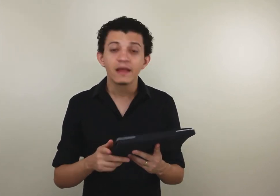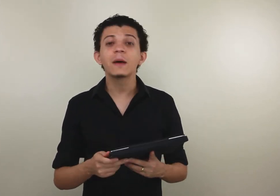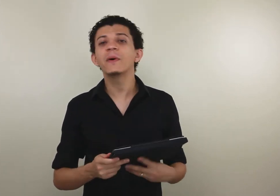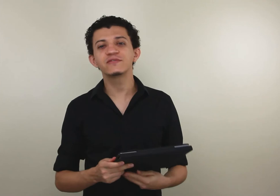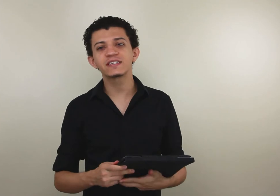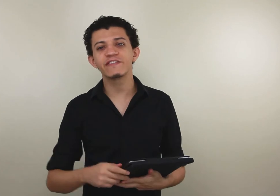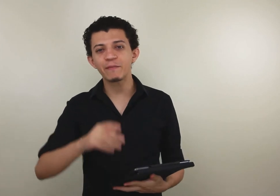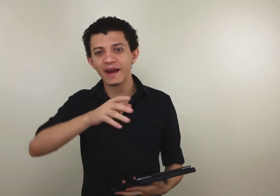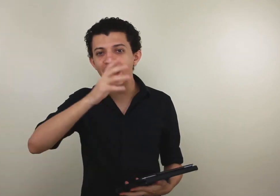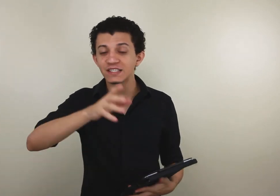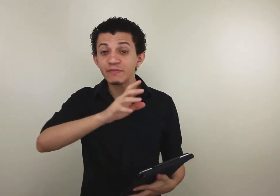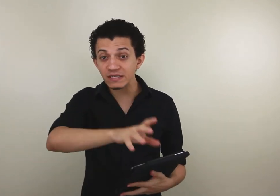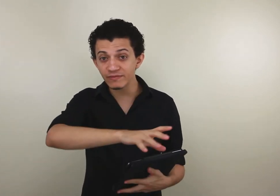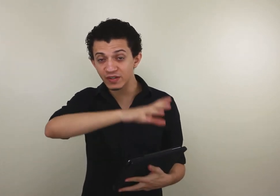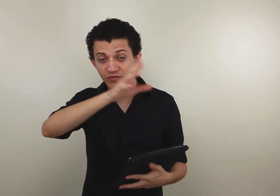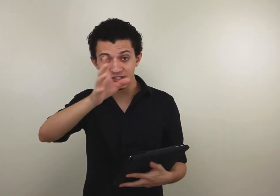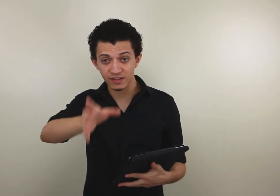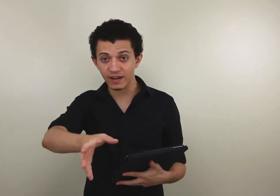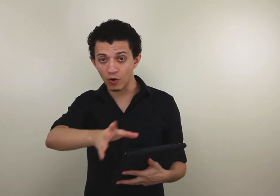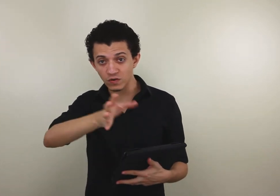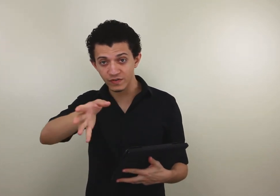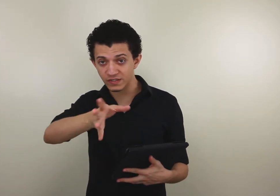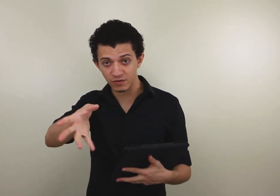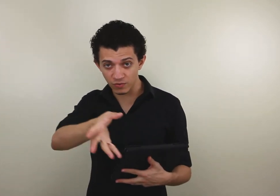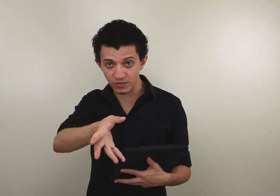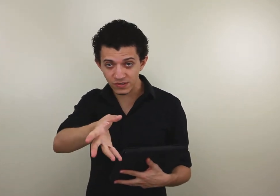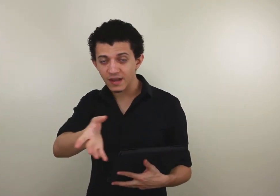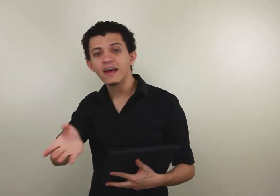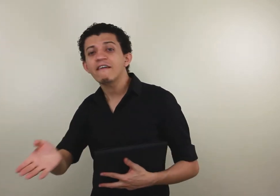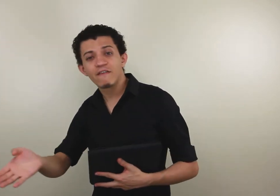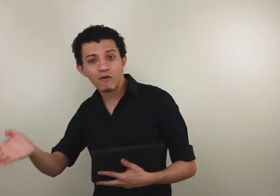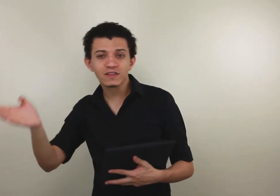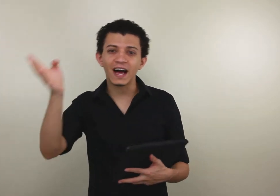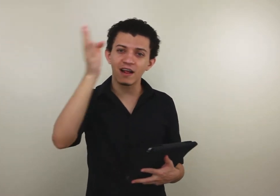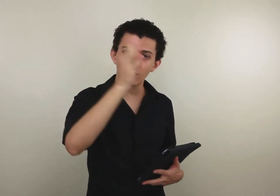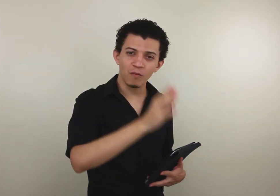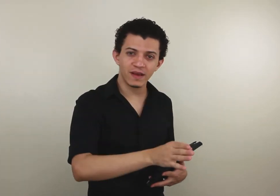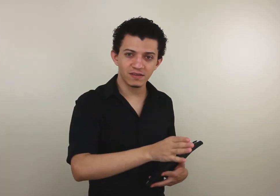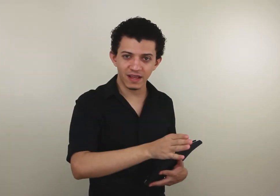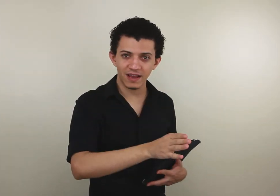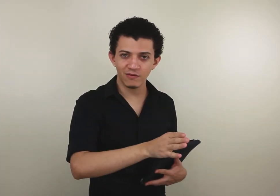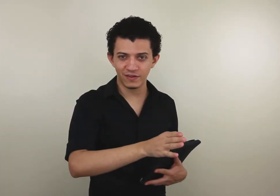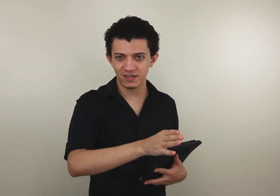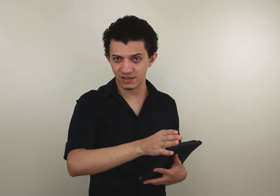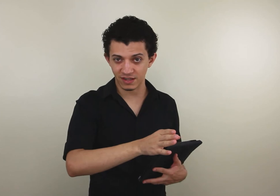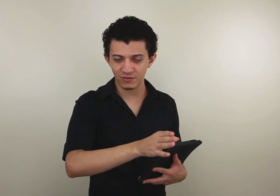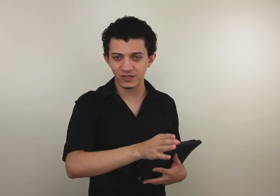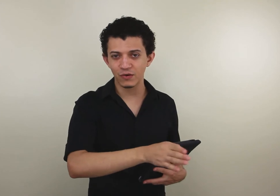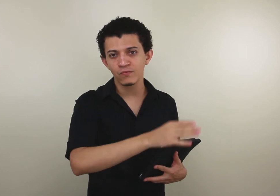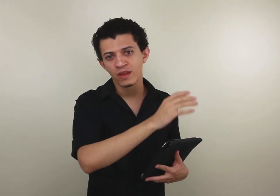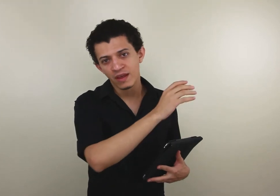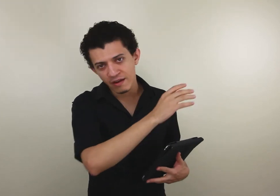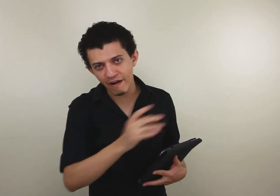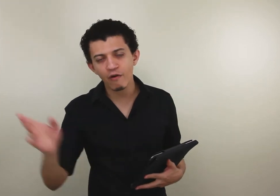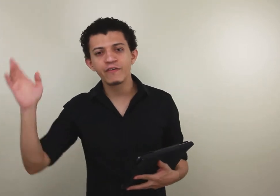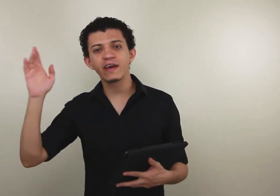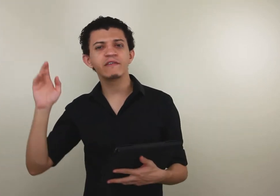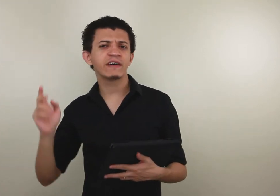depois você vai pegar esse mesmo vídeo que você treinou, os 20 segundos, vai voltar lá no começo dele, o vídeo que já traduziu, vai ouvir e vai